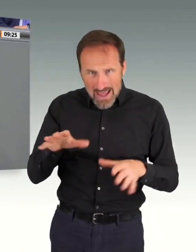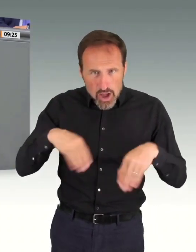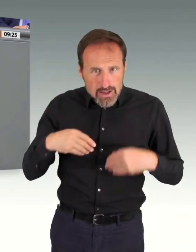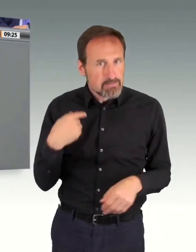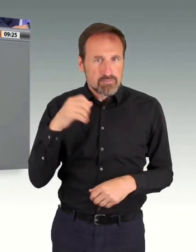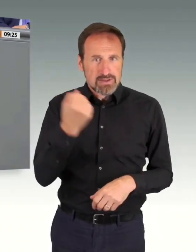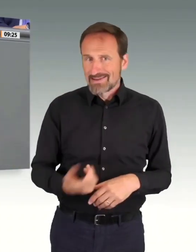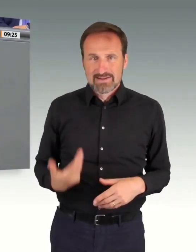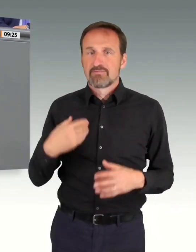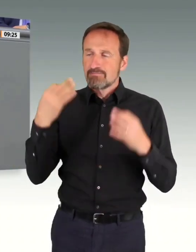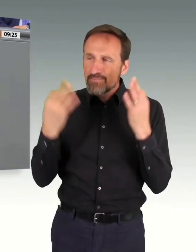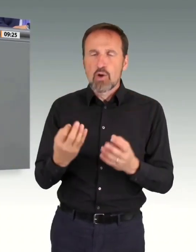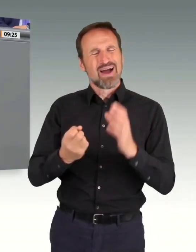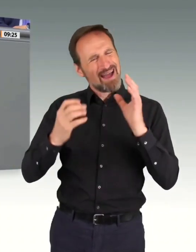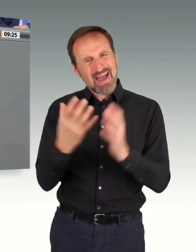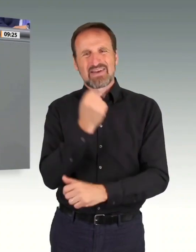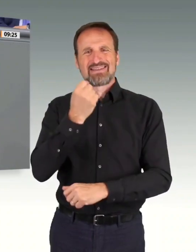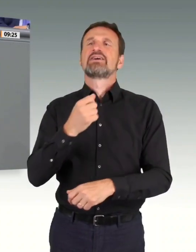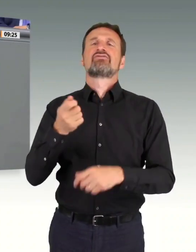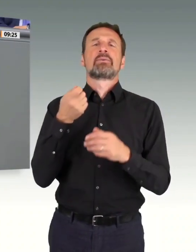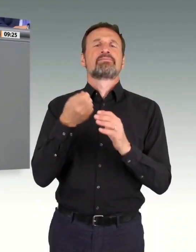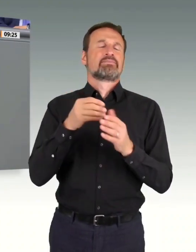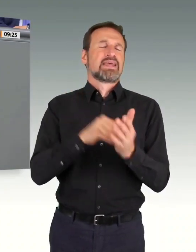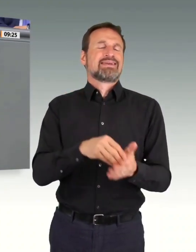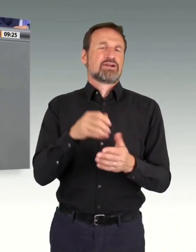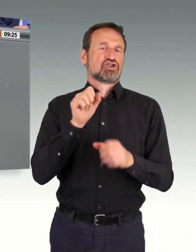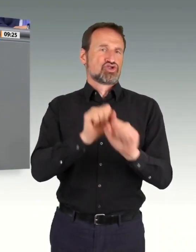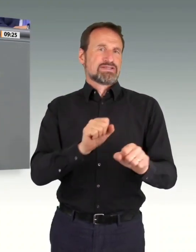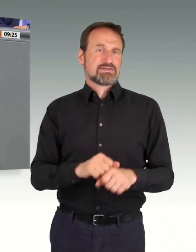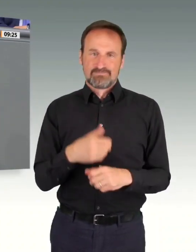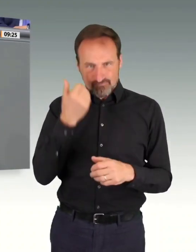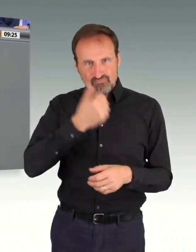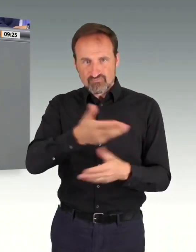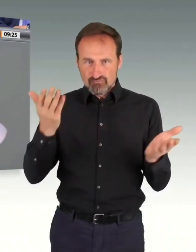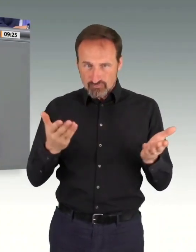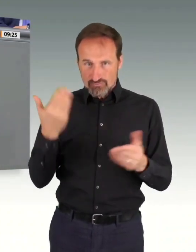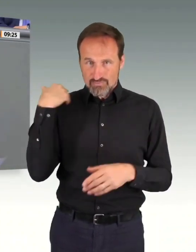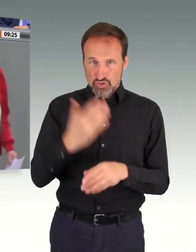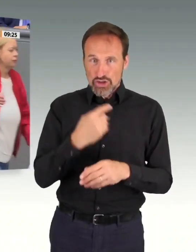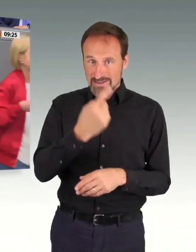überrumpeln, uns beschimpfen, weil Sie es nicht hinbekommen haben. So werden Sie kein Vertrauen gewinnen. Vielen Dank.